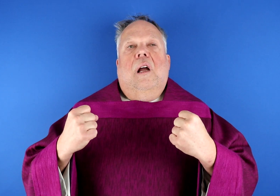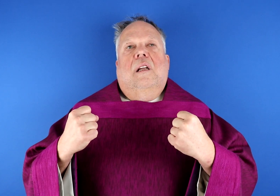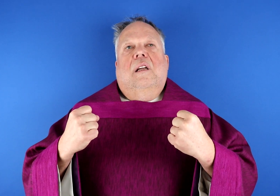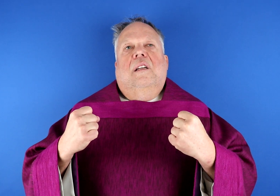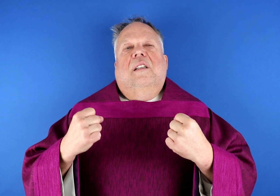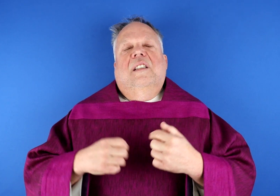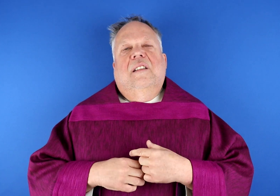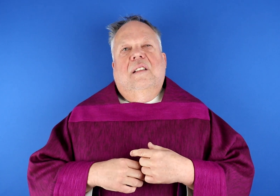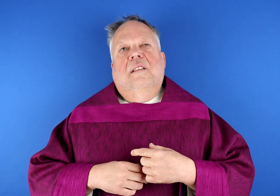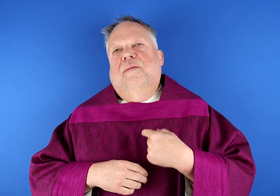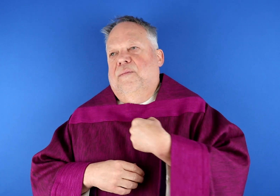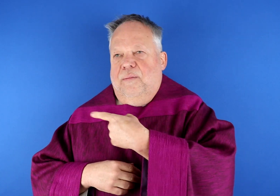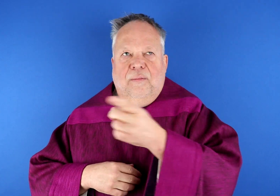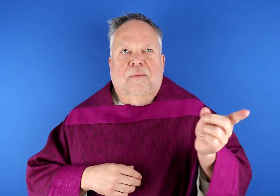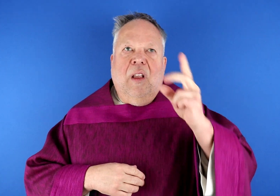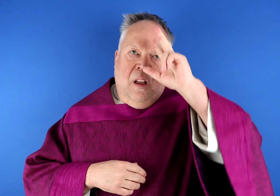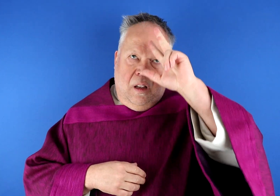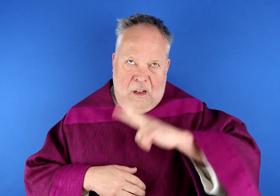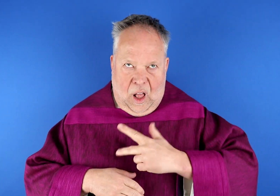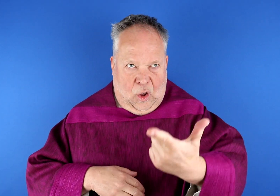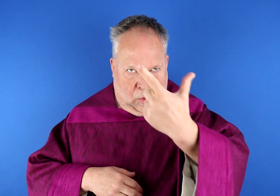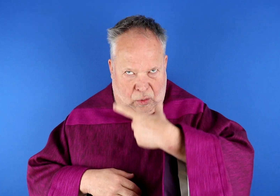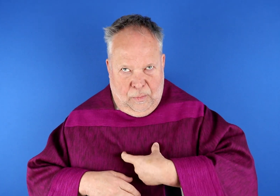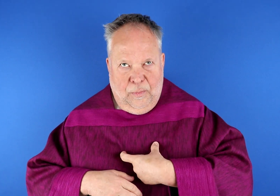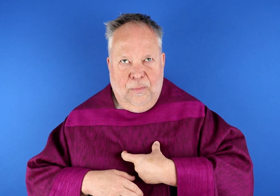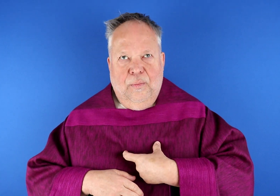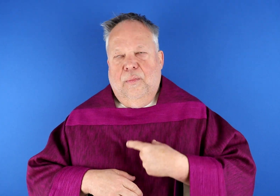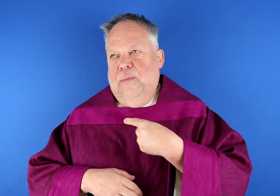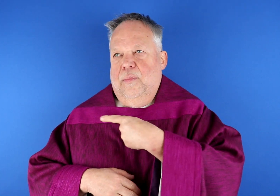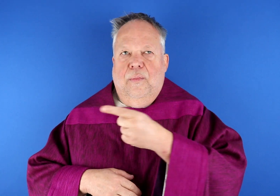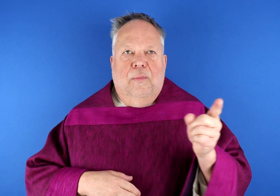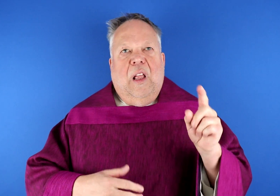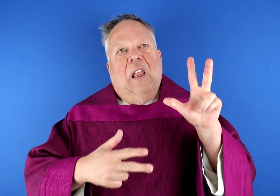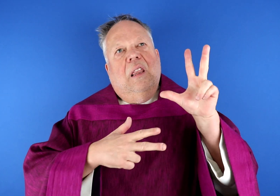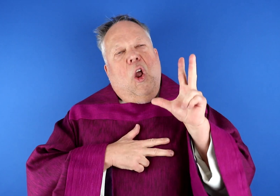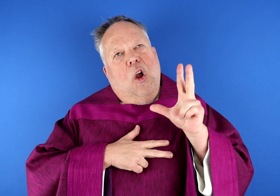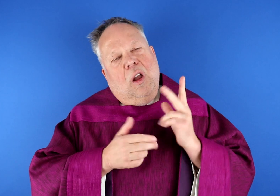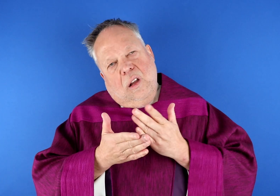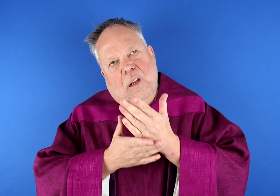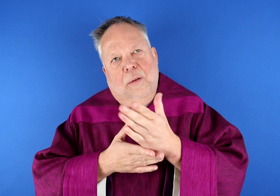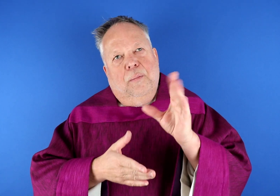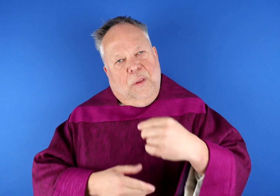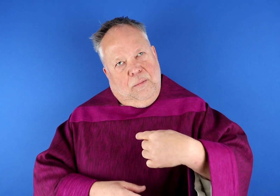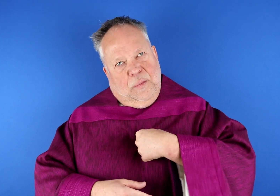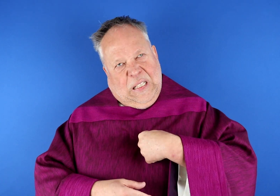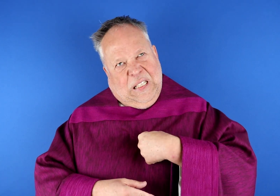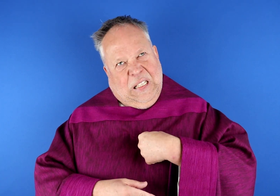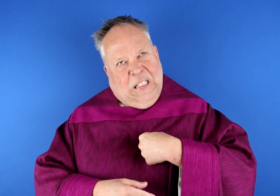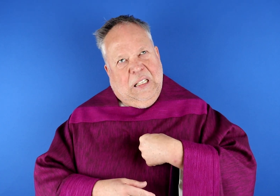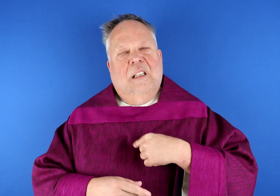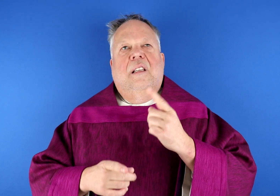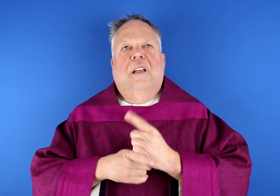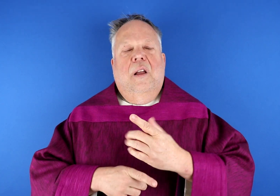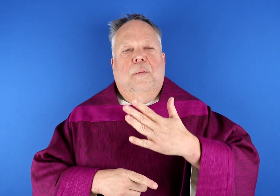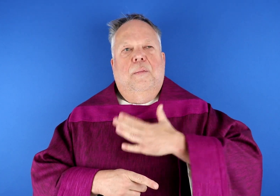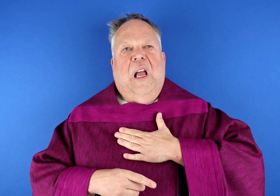er sagt von sich, ich bin eure Sicherheit. Glaubt an mich und bleibt treu bei mir.